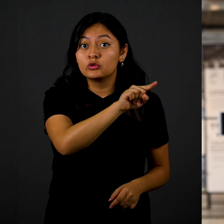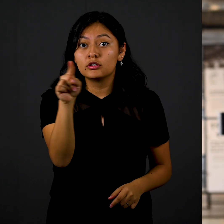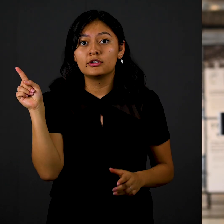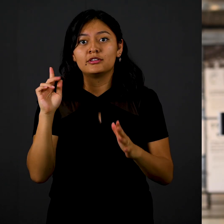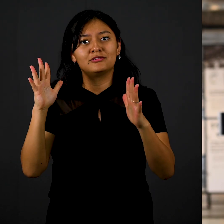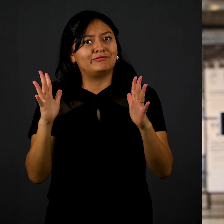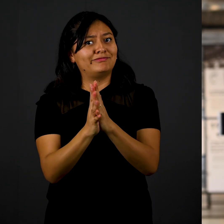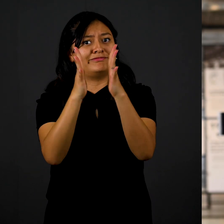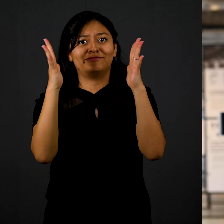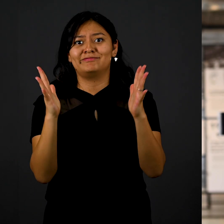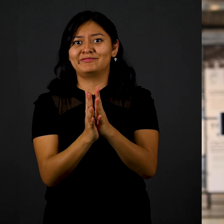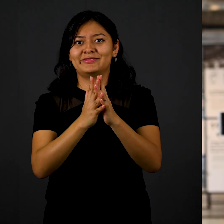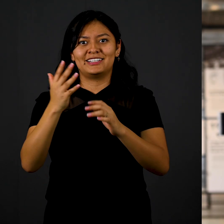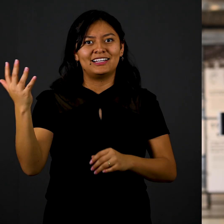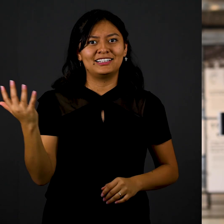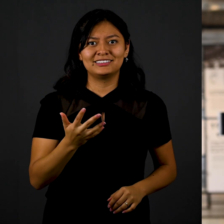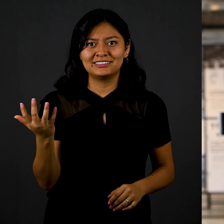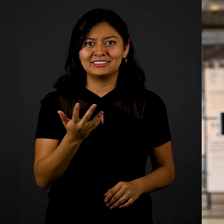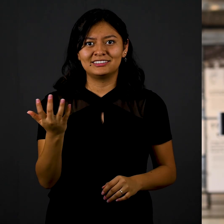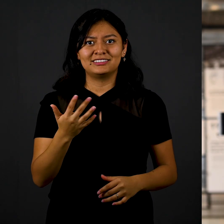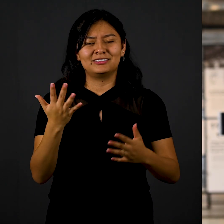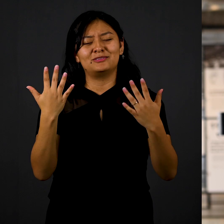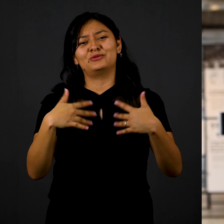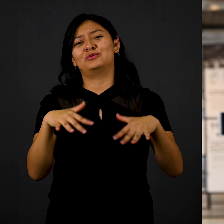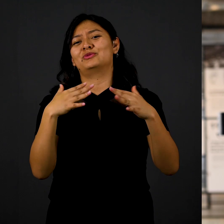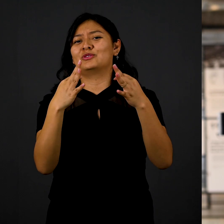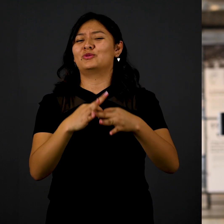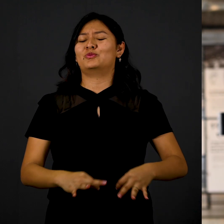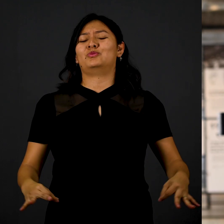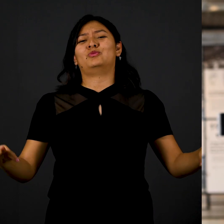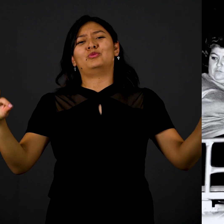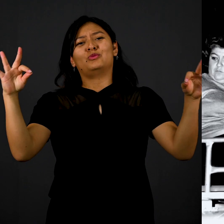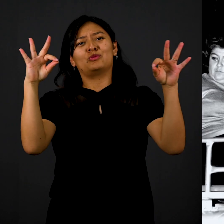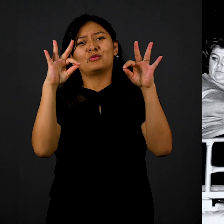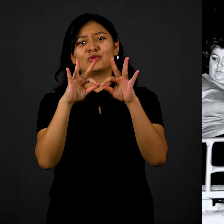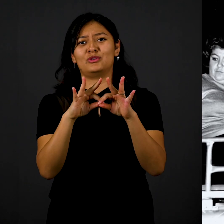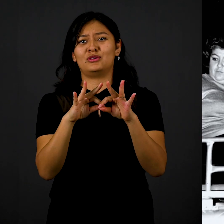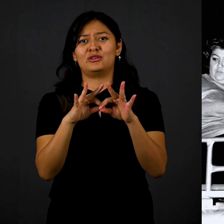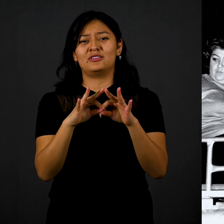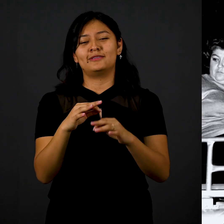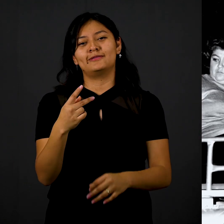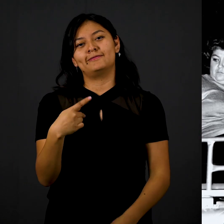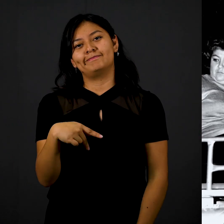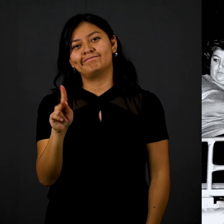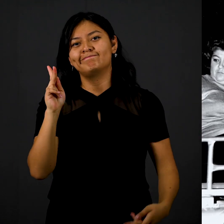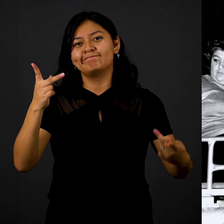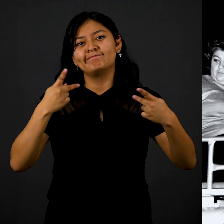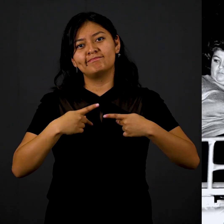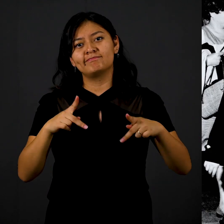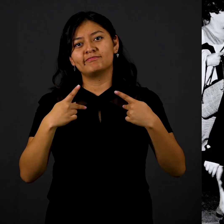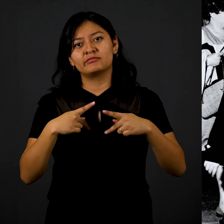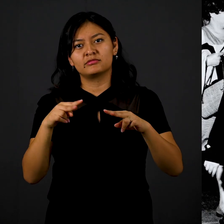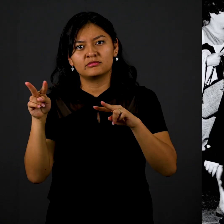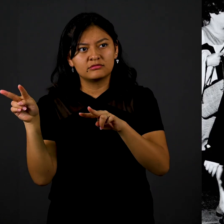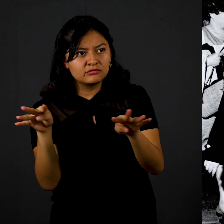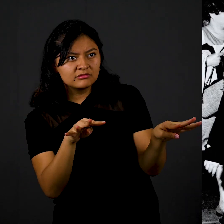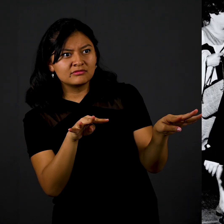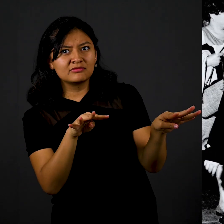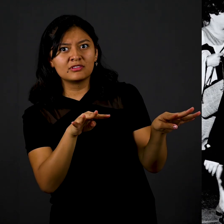poco reconocidas. Por eso, este museo creó un espacio especial para explicar y reconocer